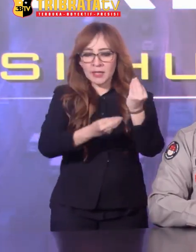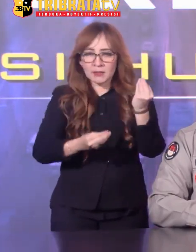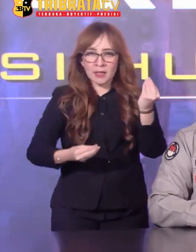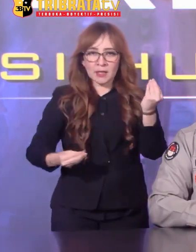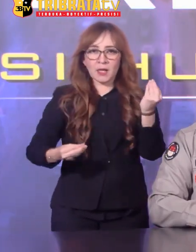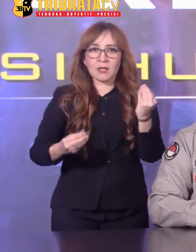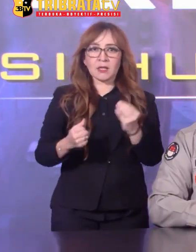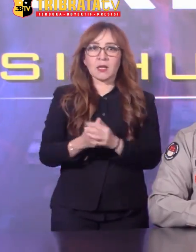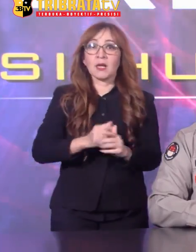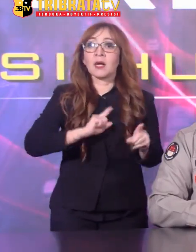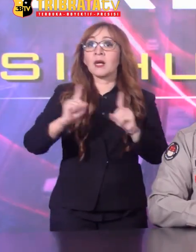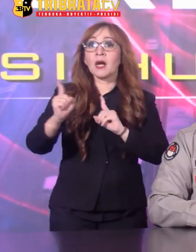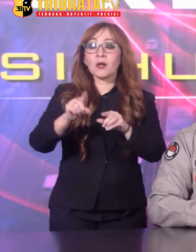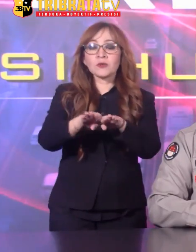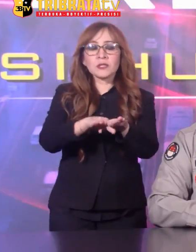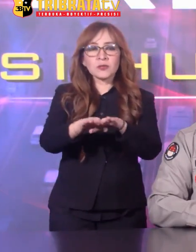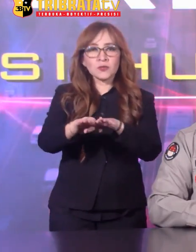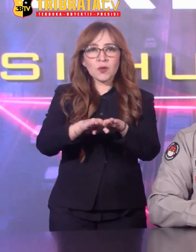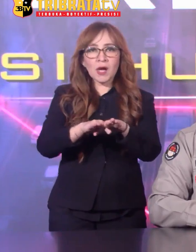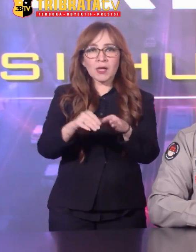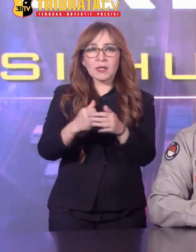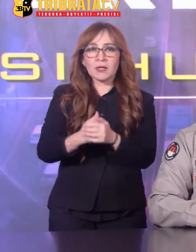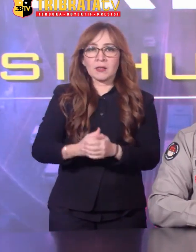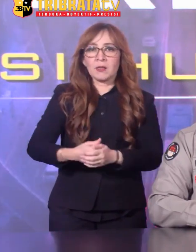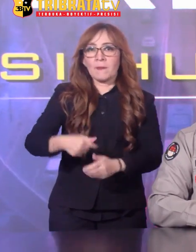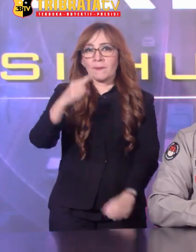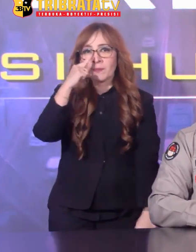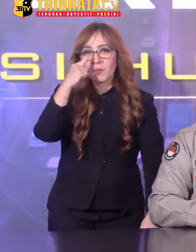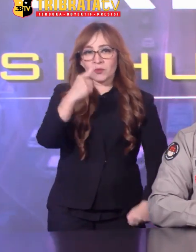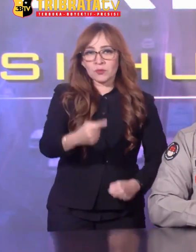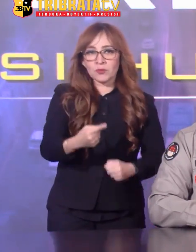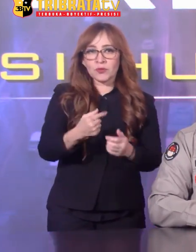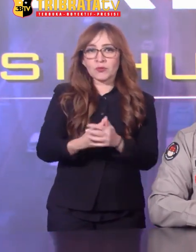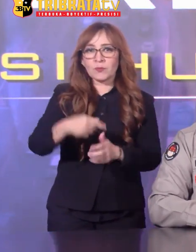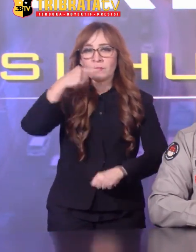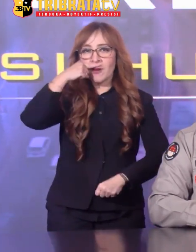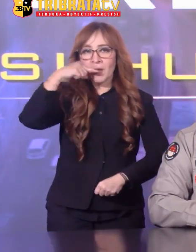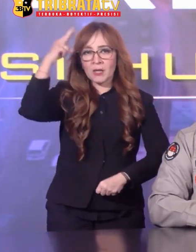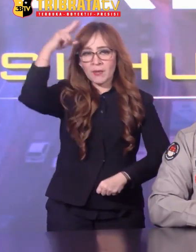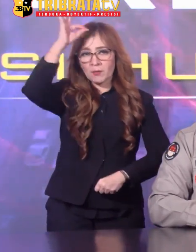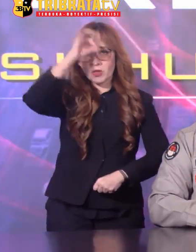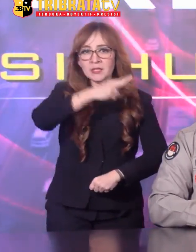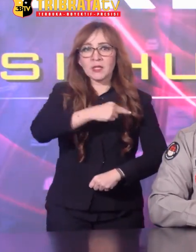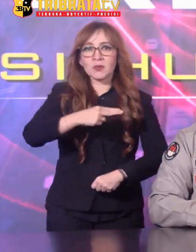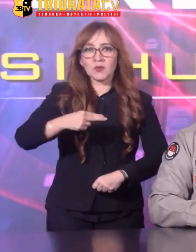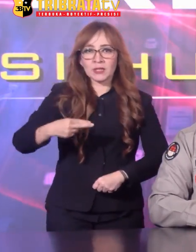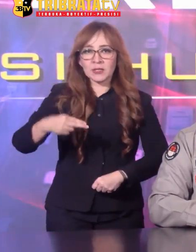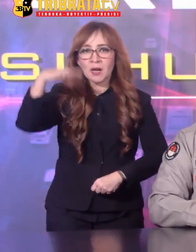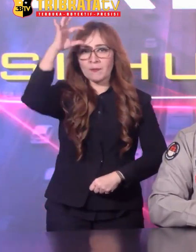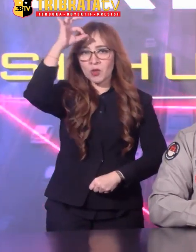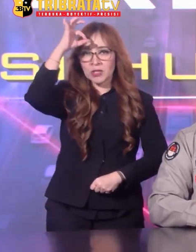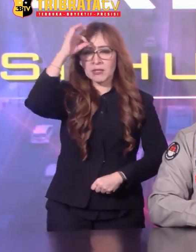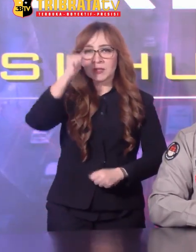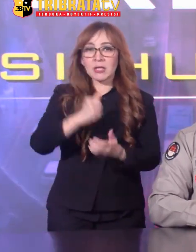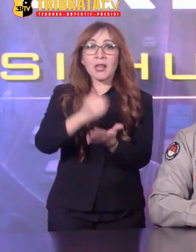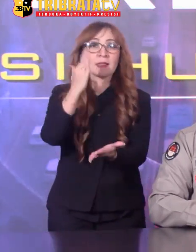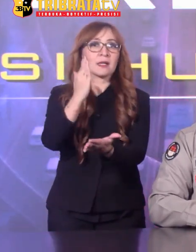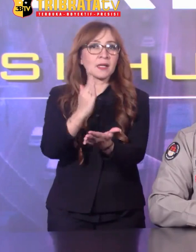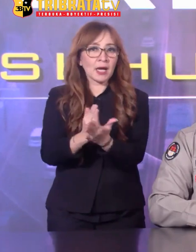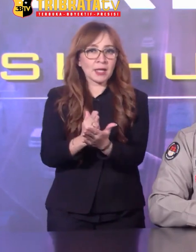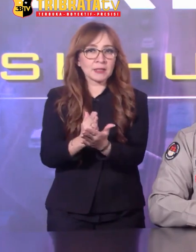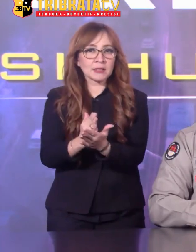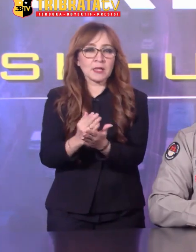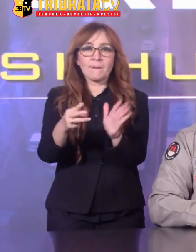Bahwa sesuai petunjuk Kapolri Jenderal Polisi Dr. Andes Listio Sigit Prabowo MSI Polri menindak tegas